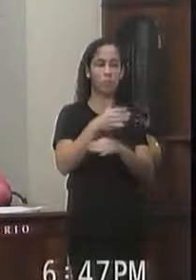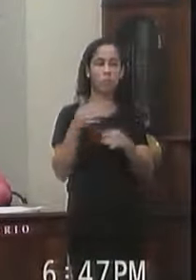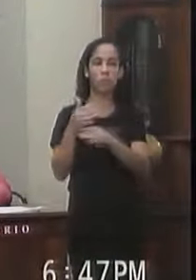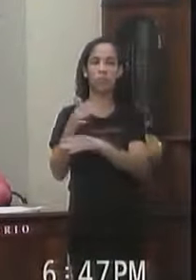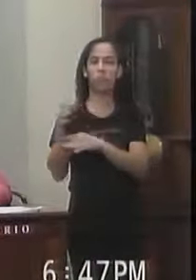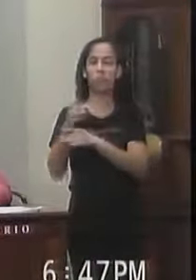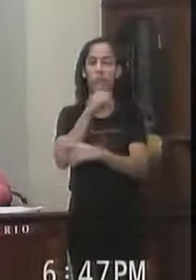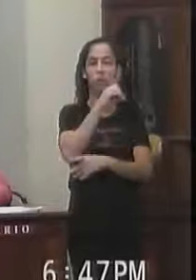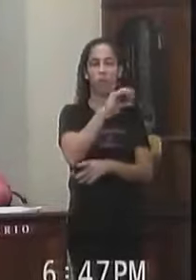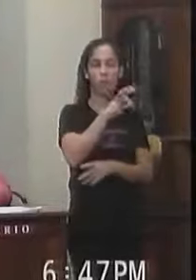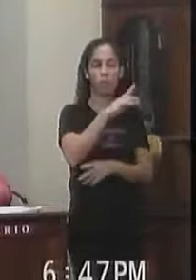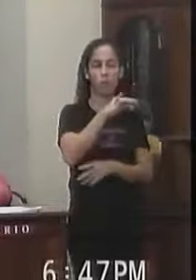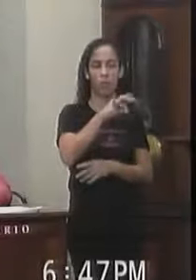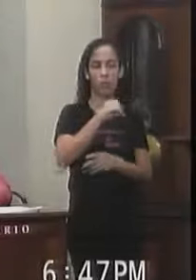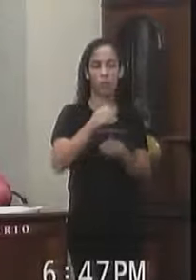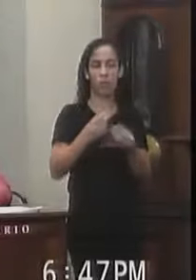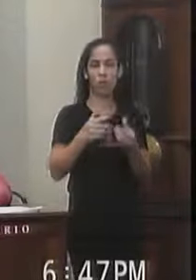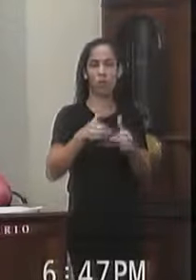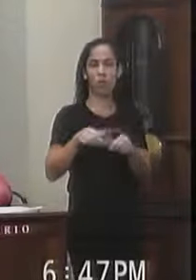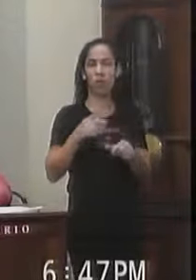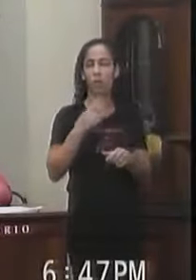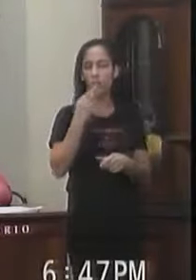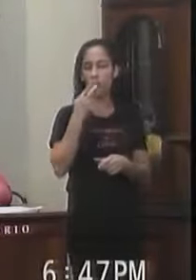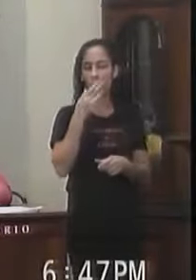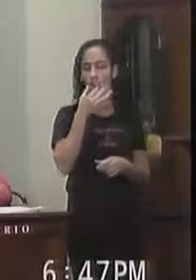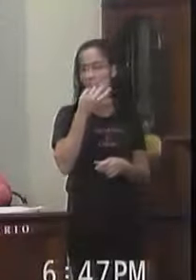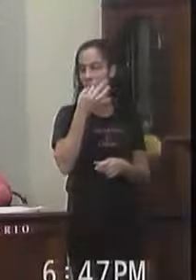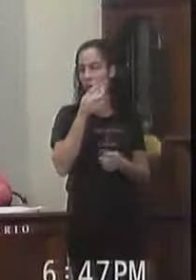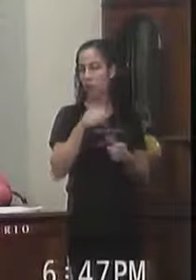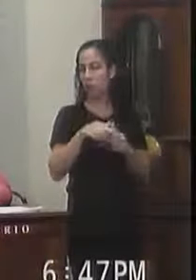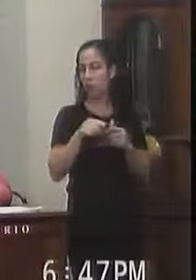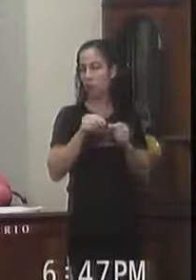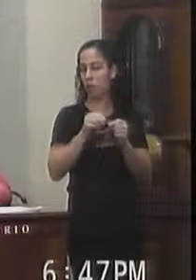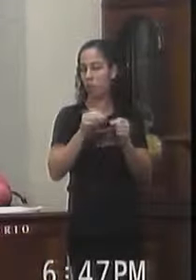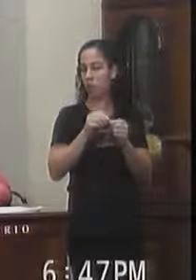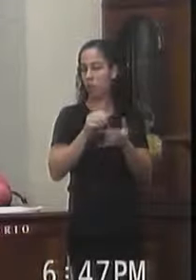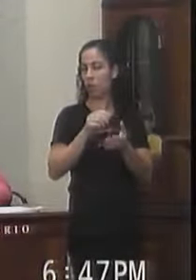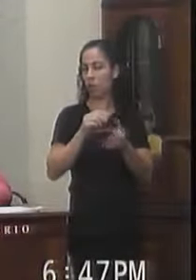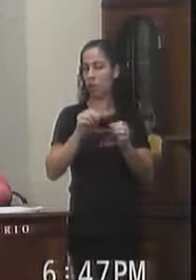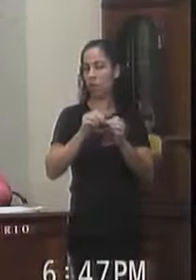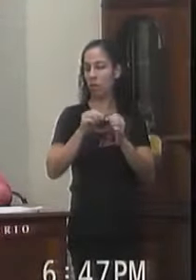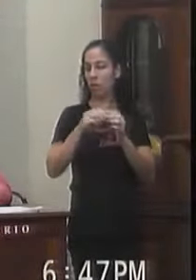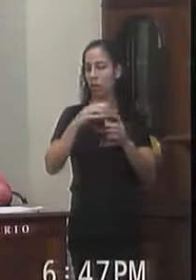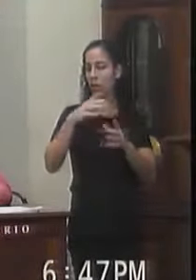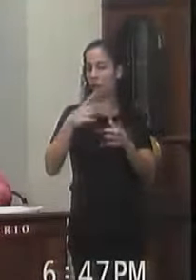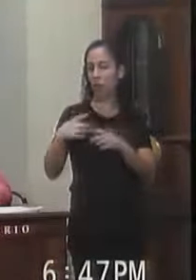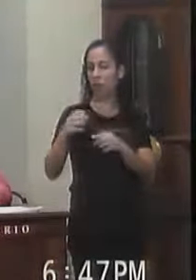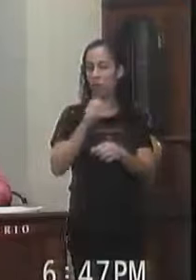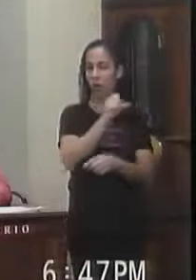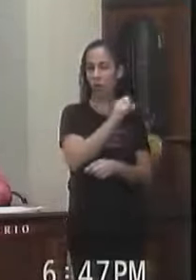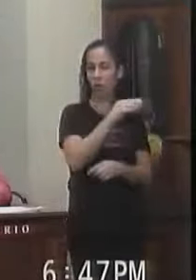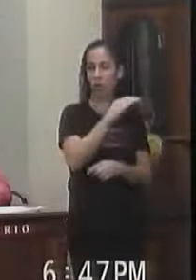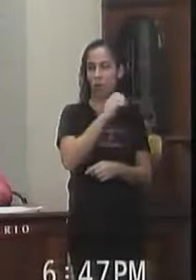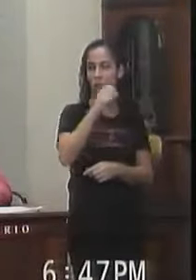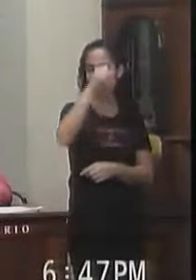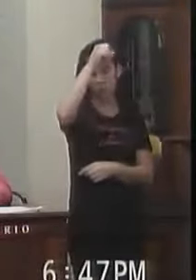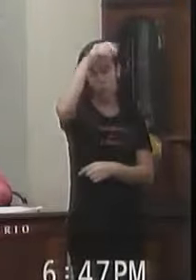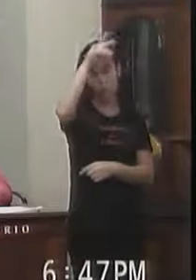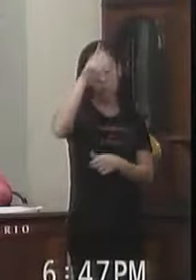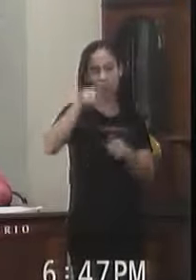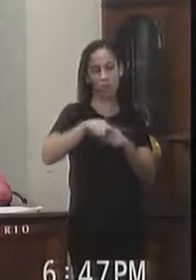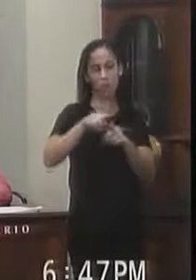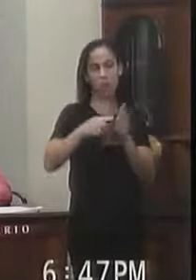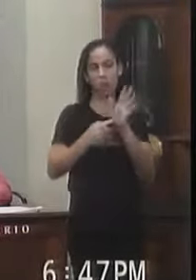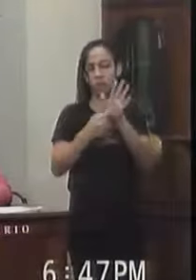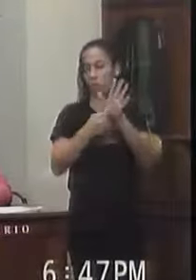Para o depósito de lixo eletrônico Sugerindo-se por oportuno Que para tal Sejam designadas As instalações De cada uma Das subprefeituras Dos distritos Que são objetos